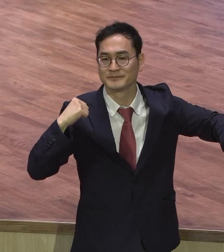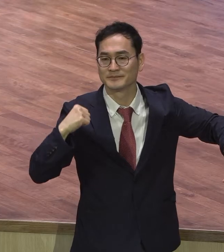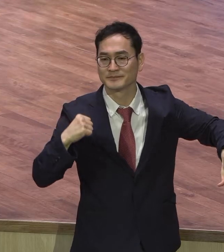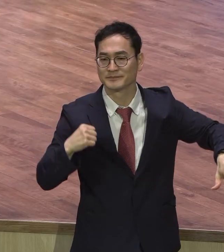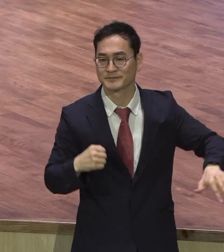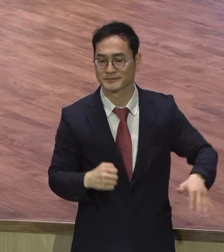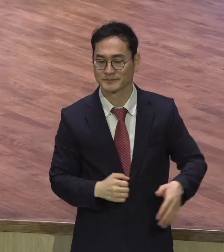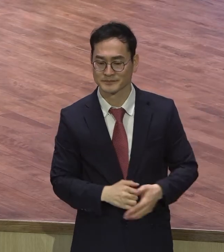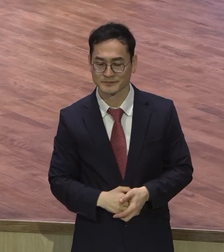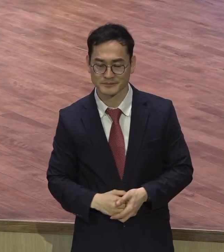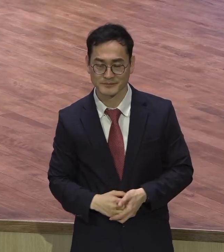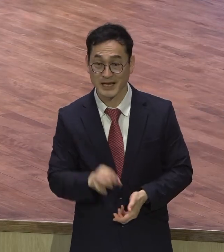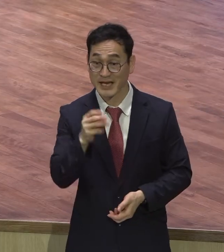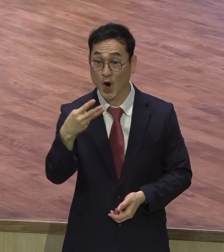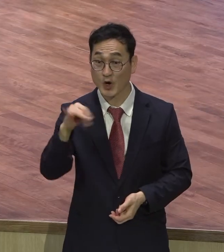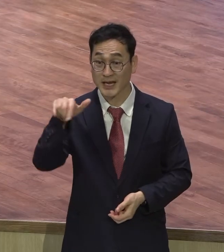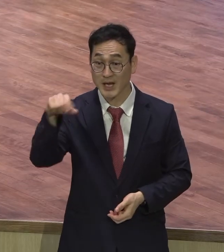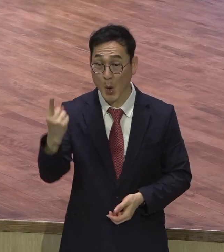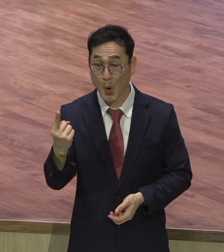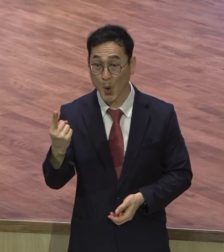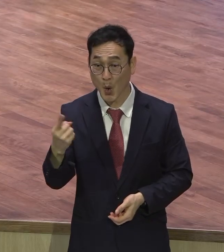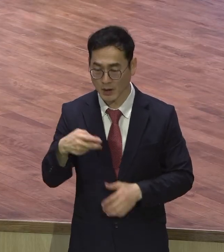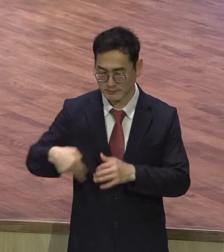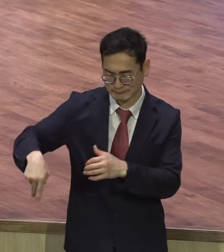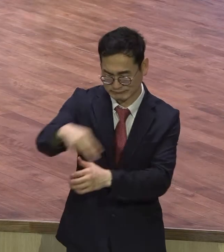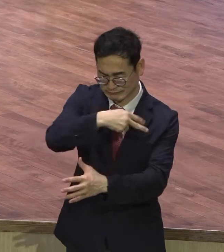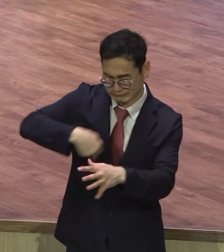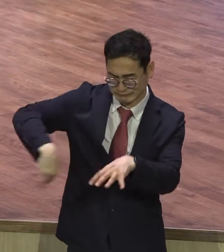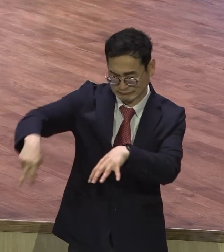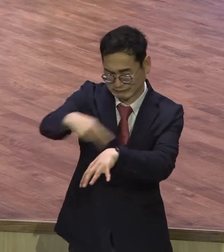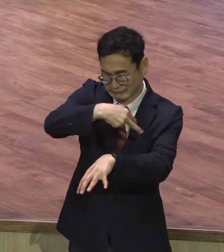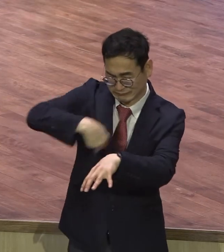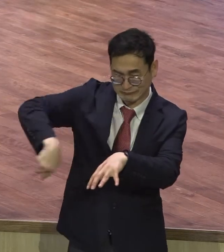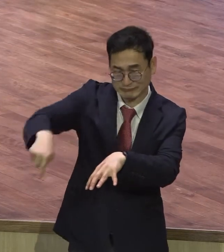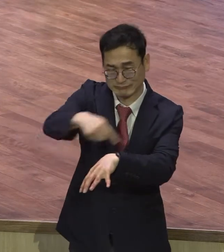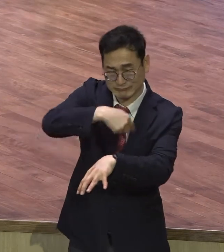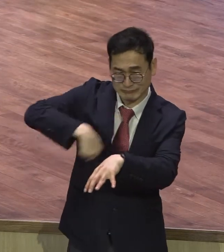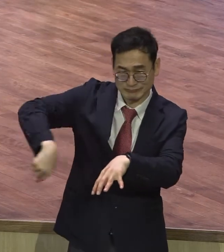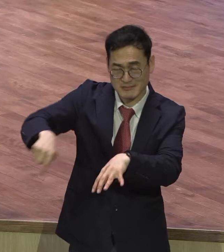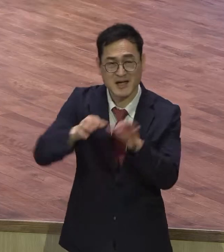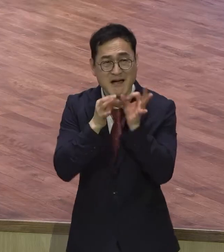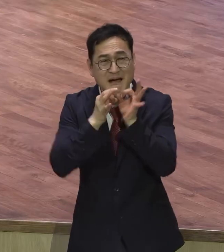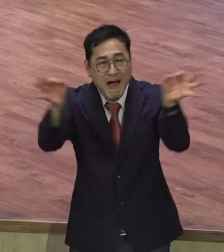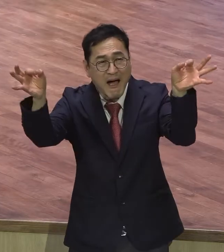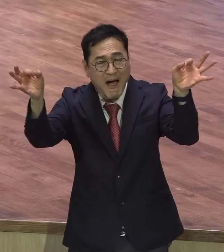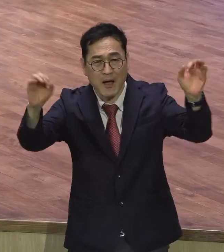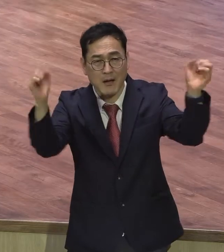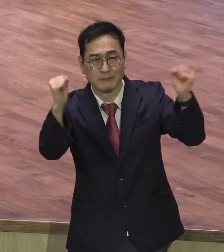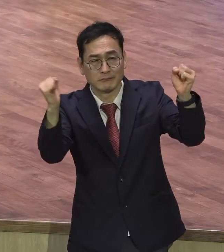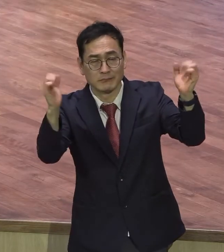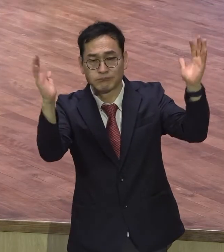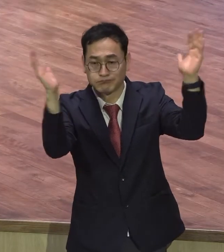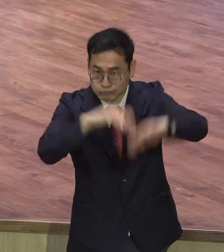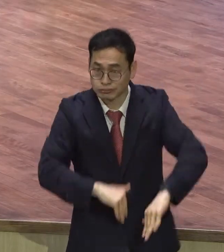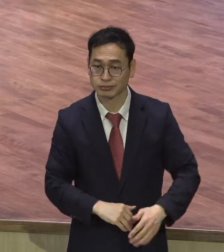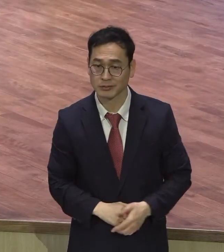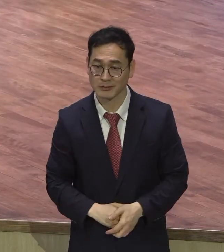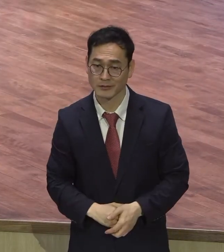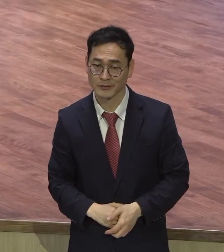열의구가 무너져요 손가락 하나 안댔는데 열의구가 다 안으로 밖으로 무너지면 이스라엘이 다치니까 안으로 싹 그리고